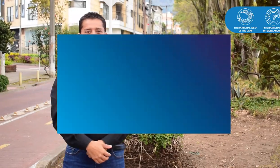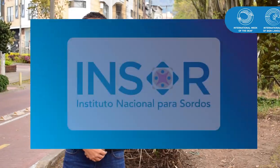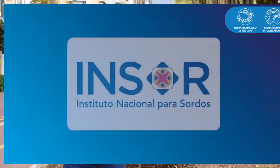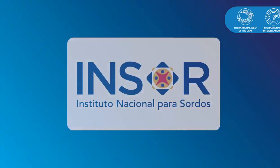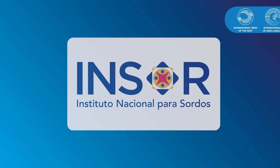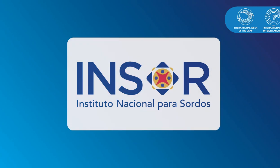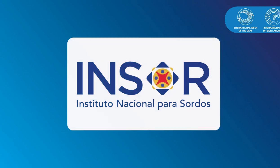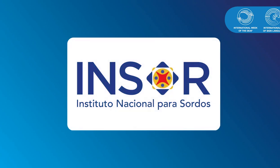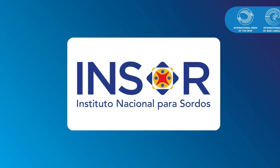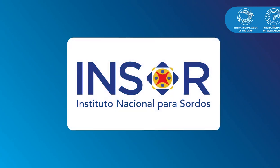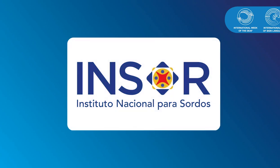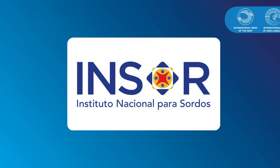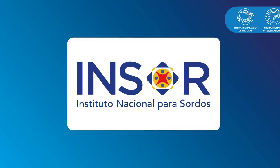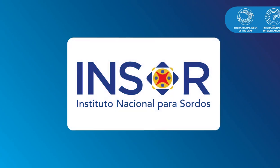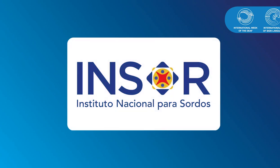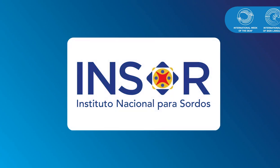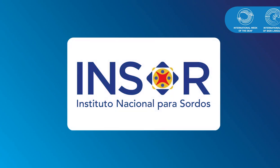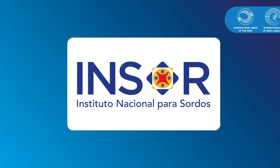Instituto Nacional para Sordos Sin Sor